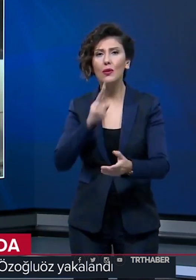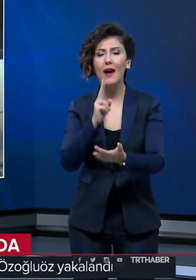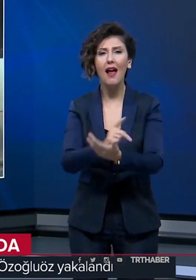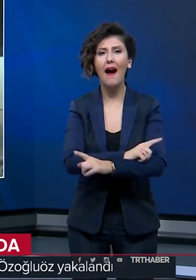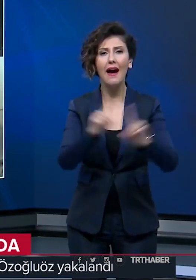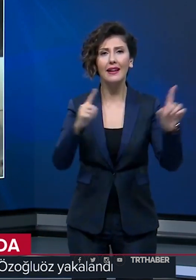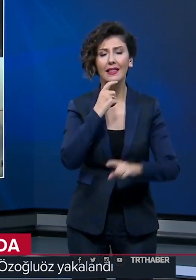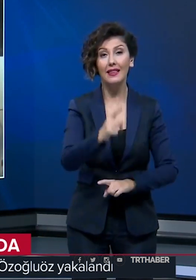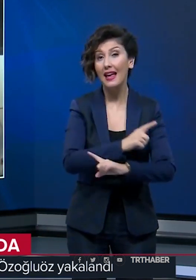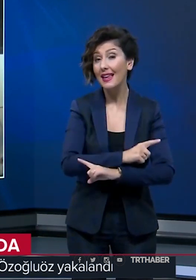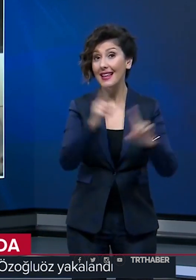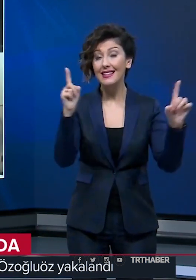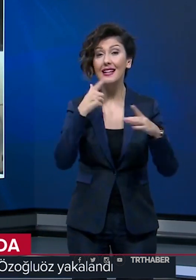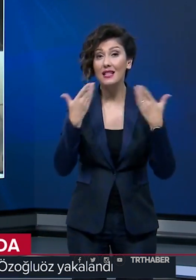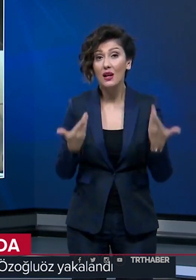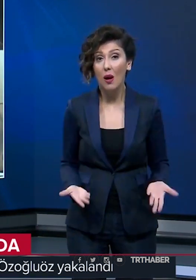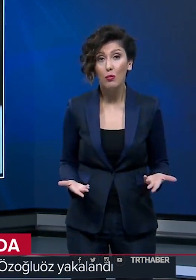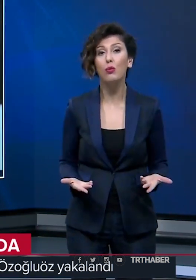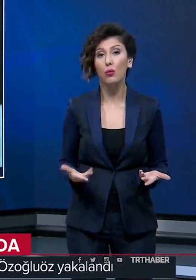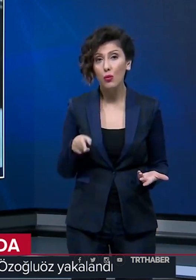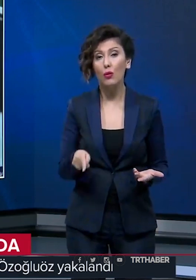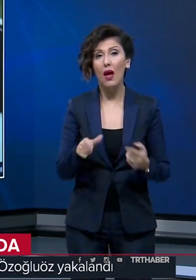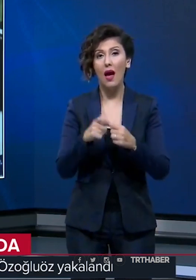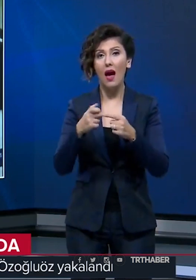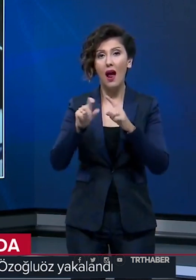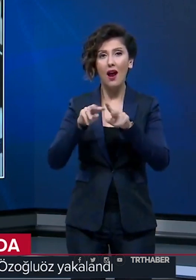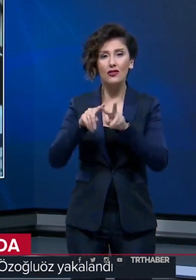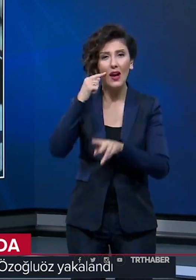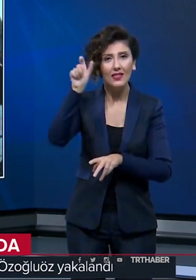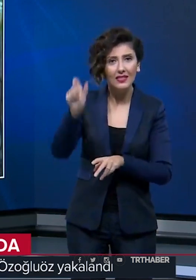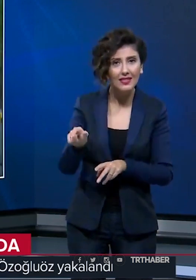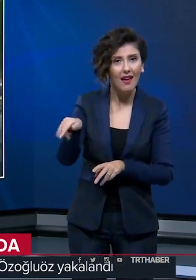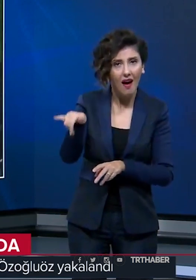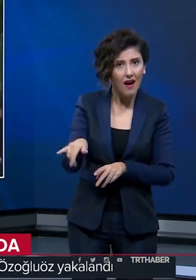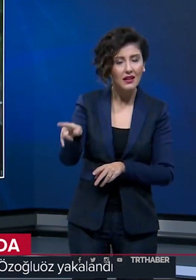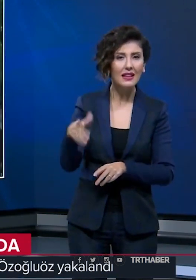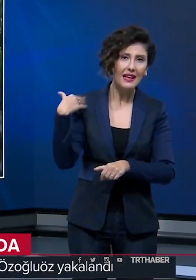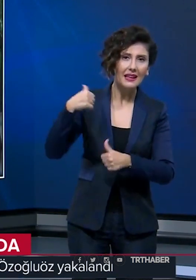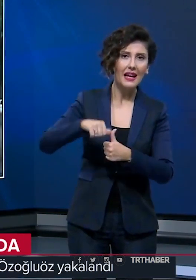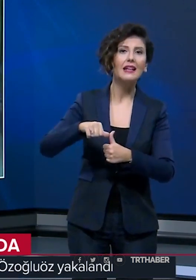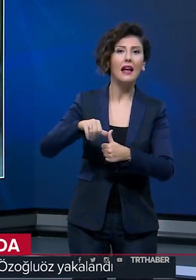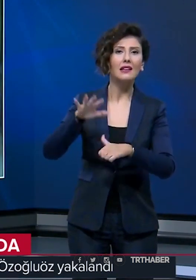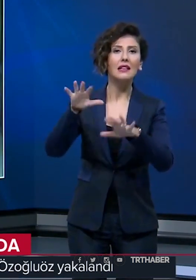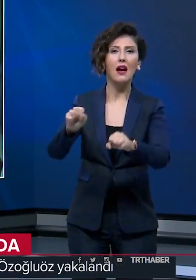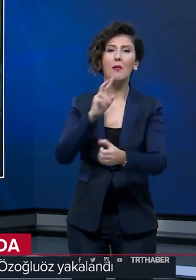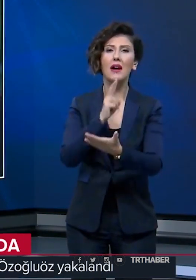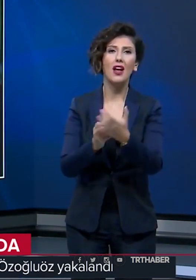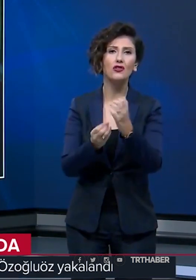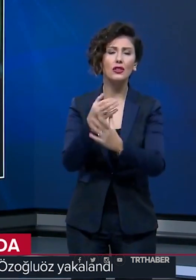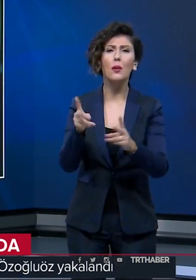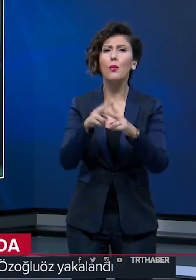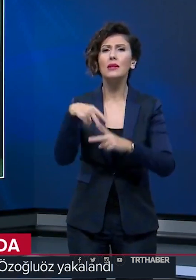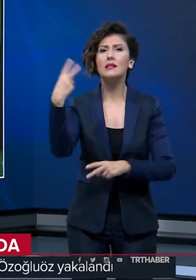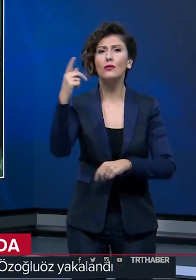karara itiraz etti. İtirazın kabul edilmesi üzerine Ercan Özoğlu Öz hakkında yeniden yakalama kararı çıkarıldı.